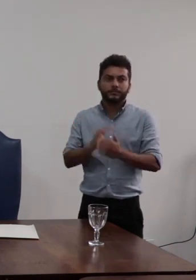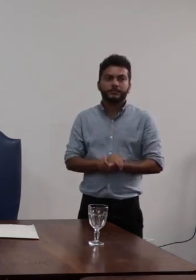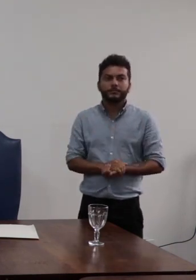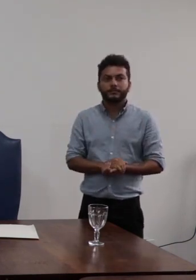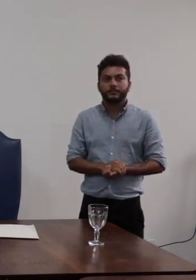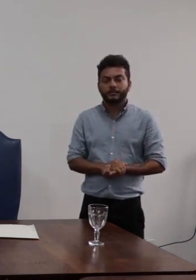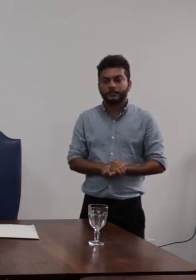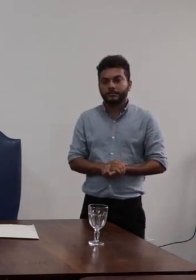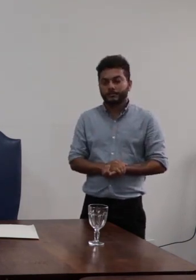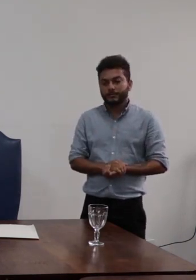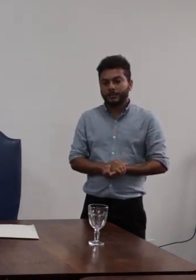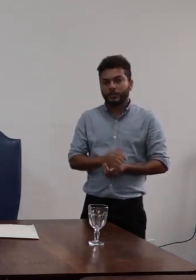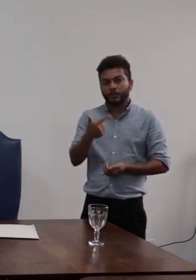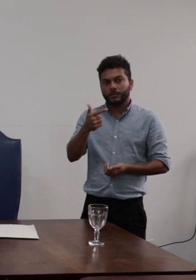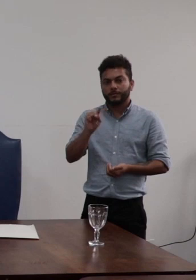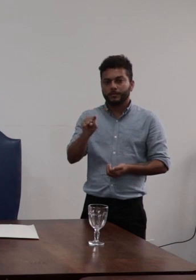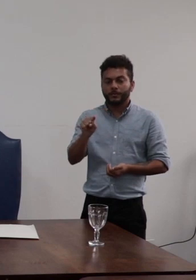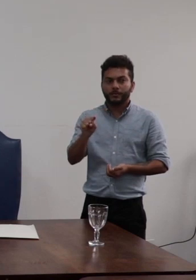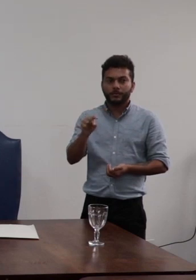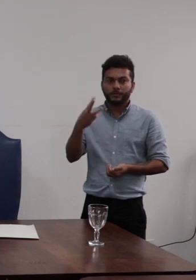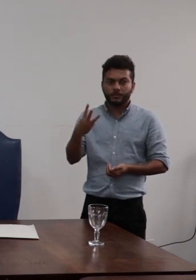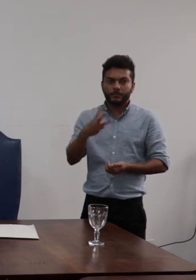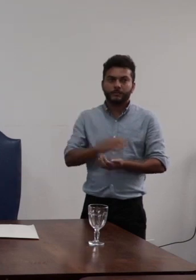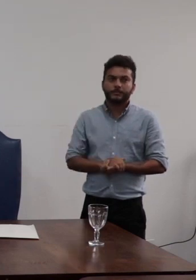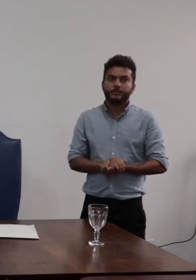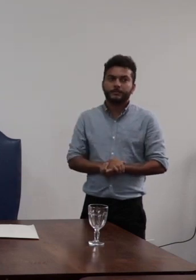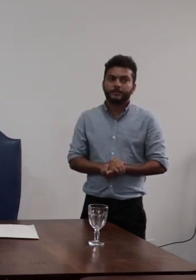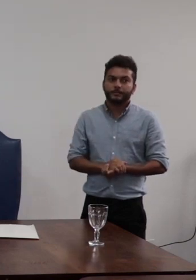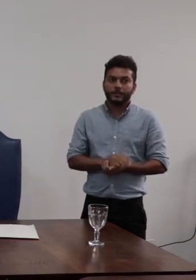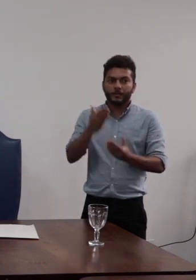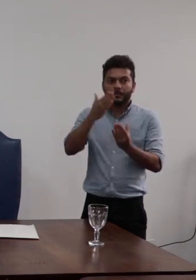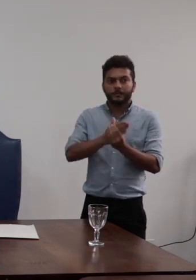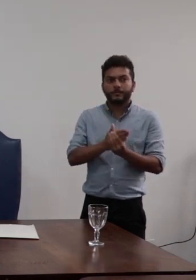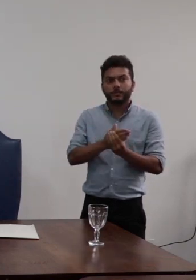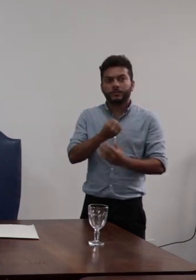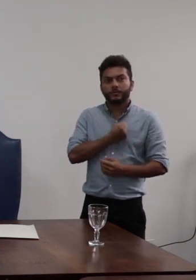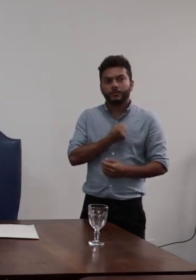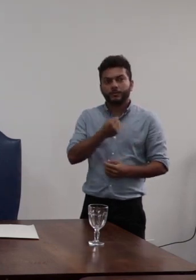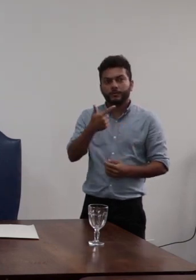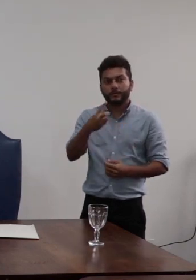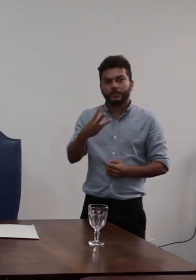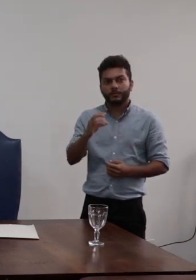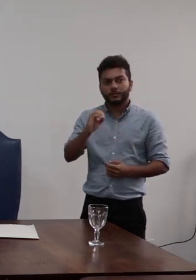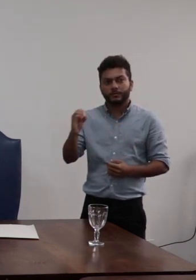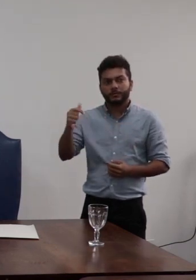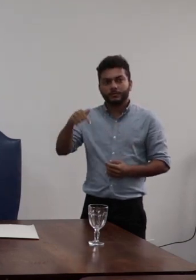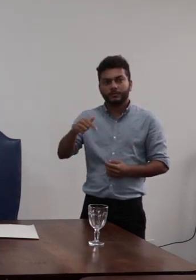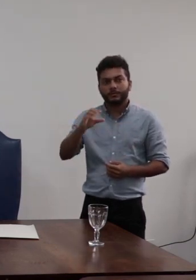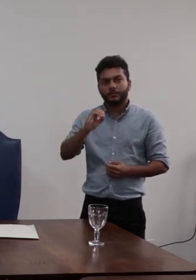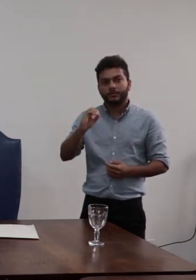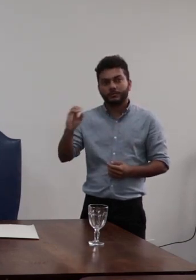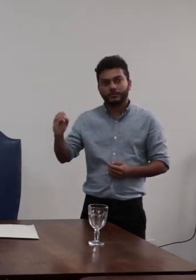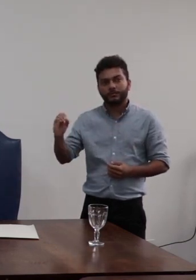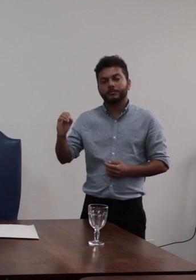que é o ponto 2.3 processo número 23007